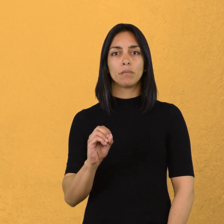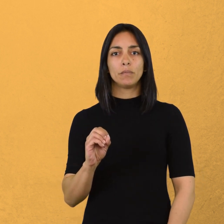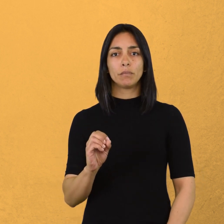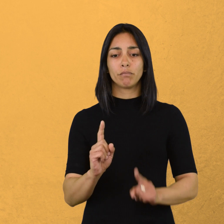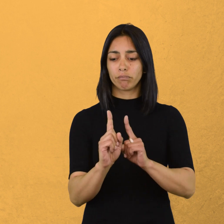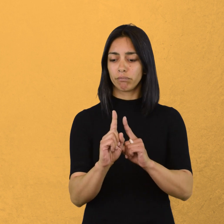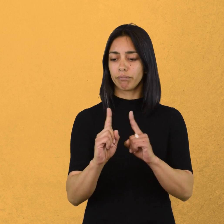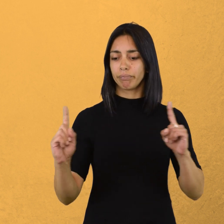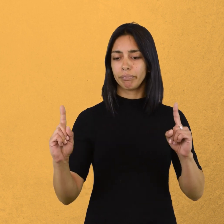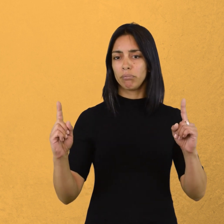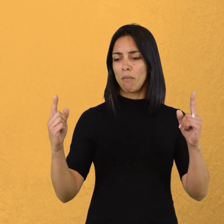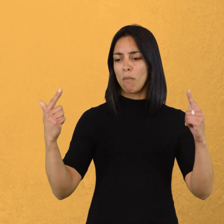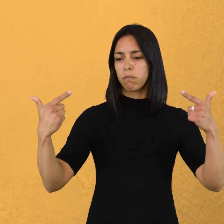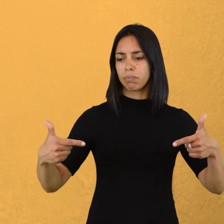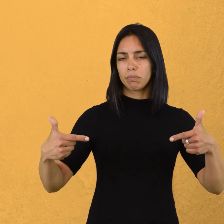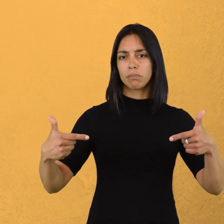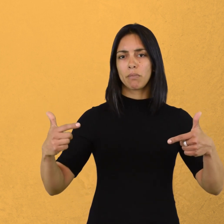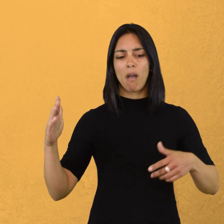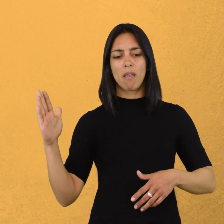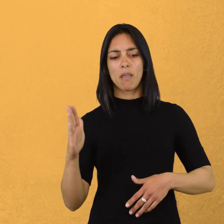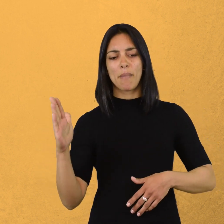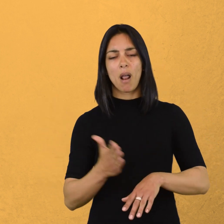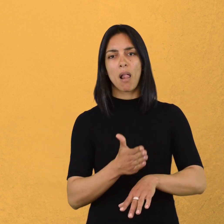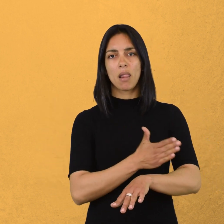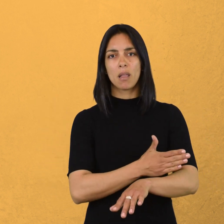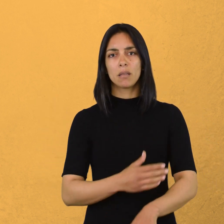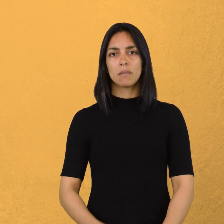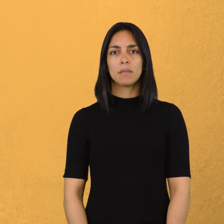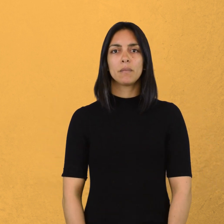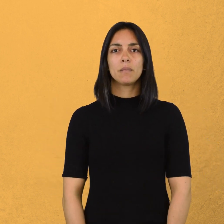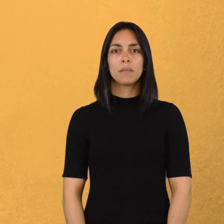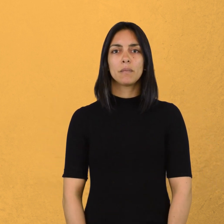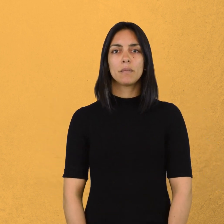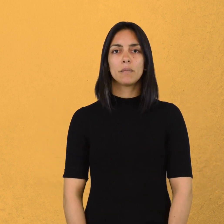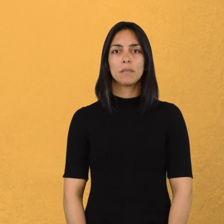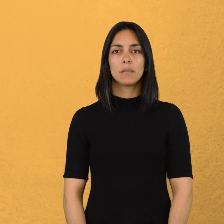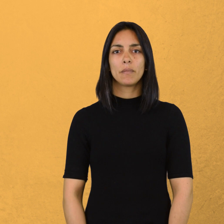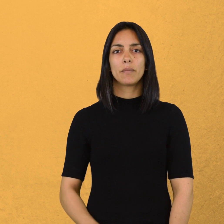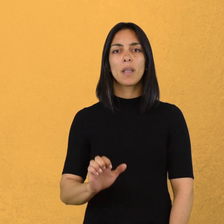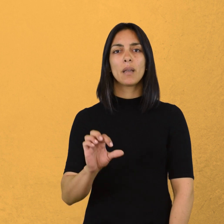Combate entre dos personas después de haberse desafiado. Estética